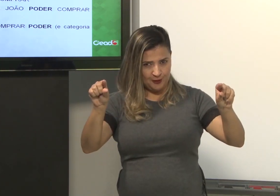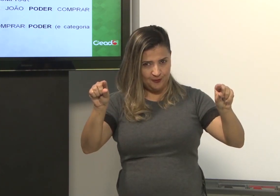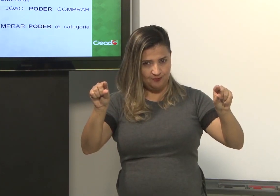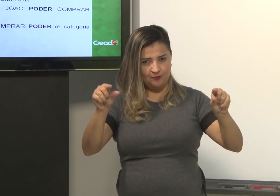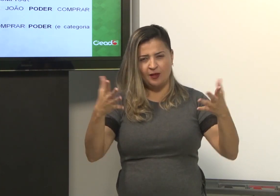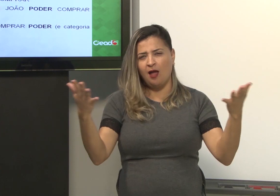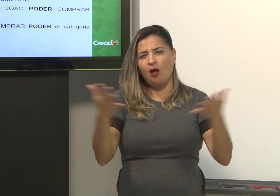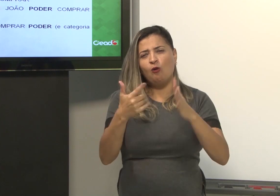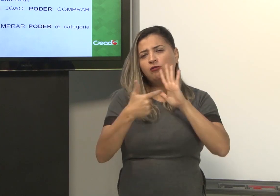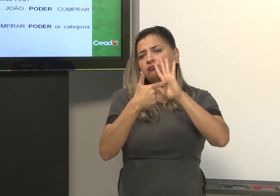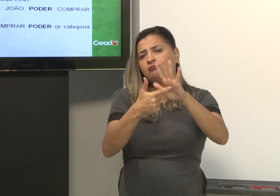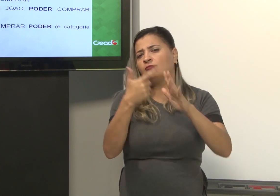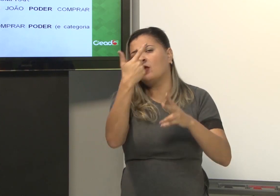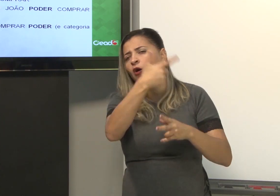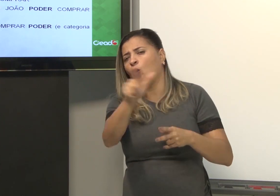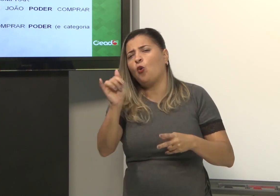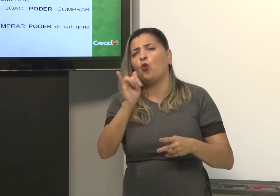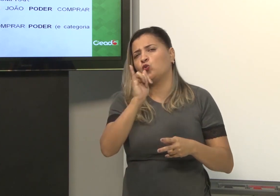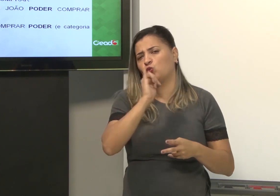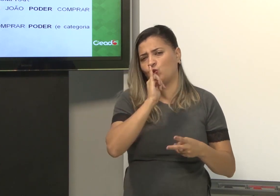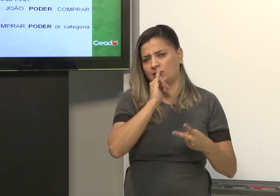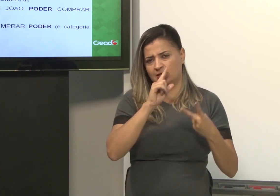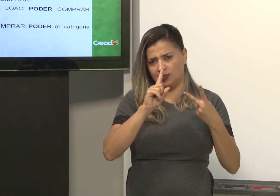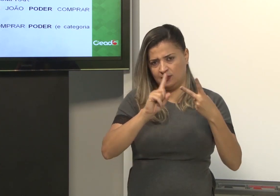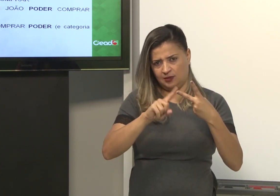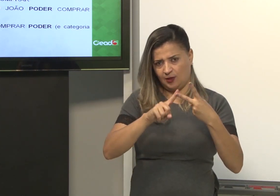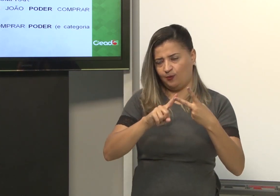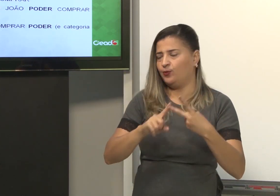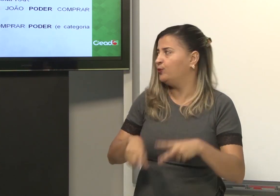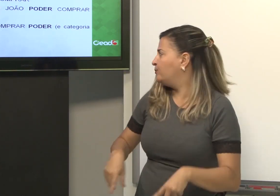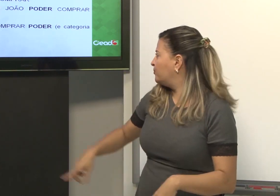foco dentro da frase. Então, eu vou mostrar outro exemplo para vocês.